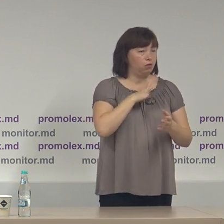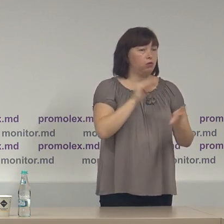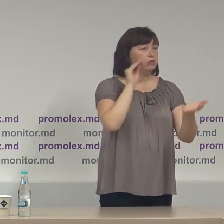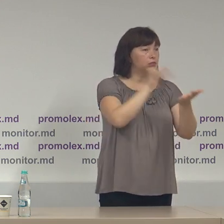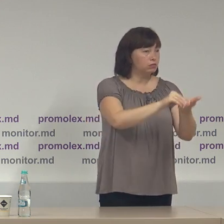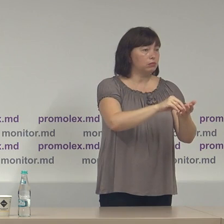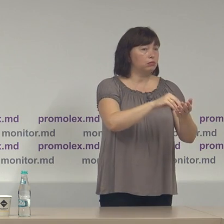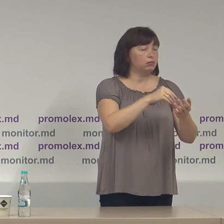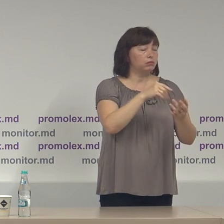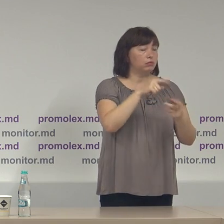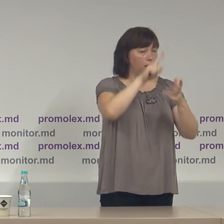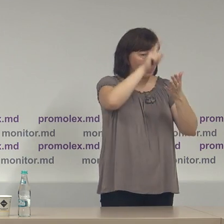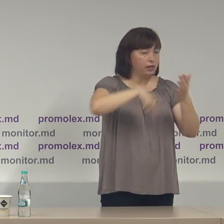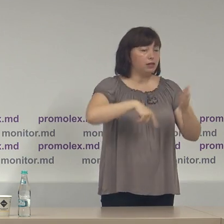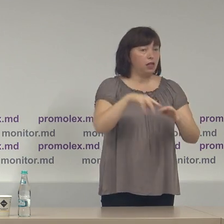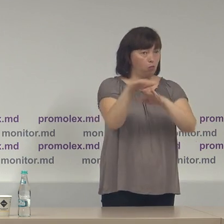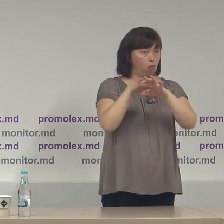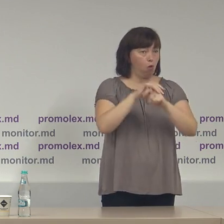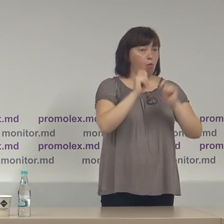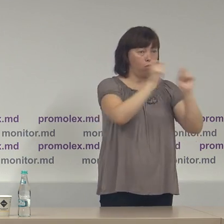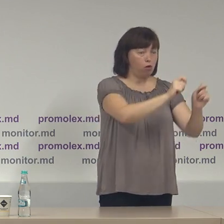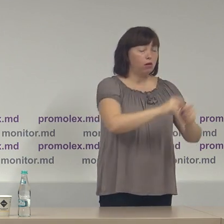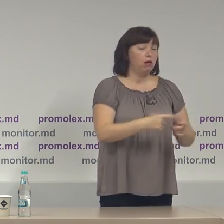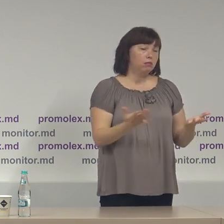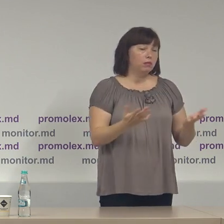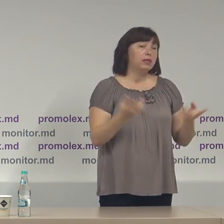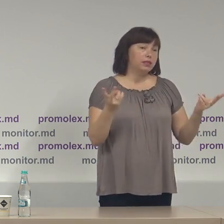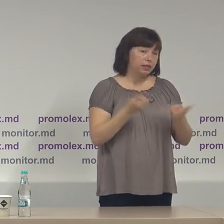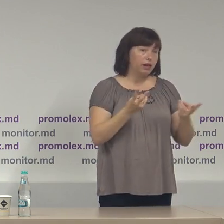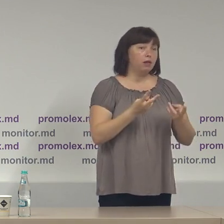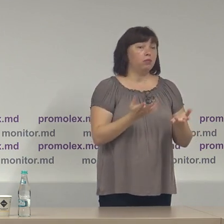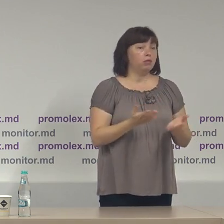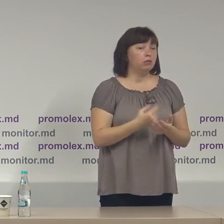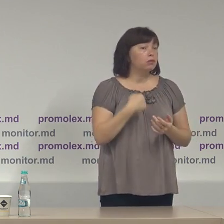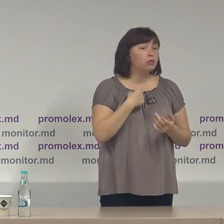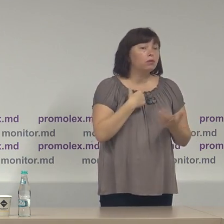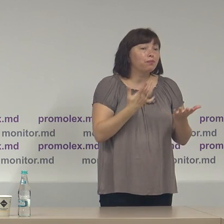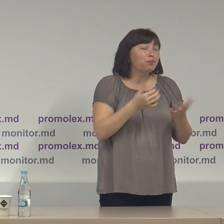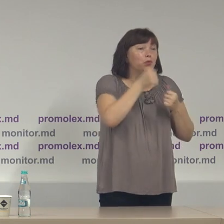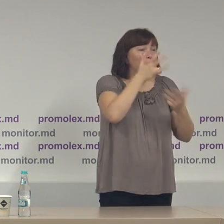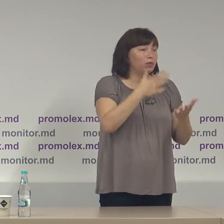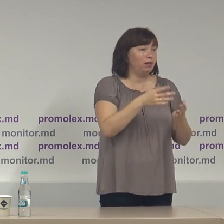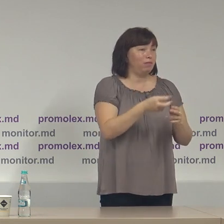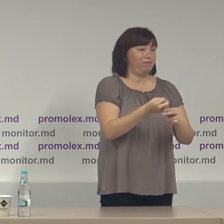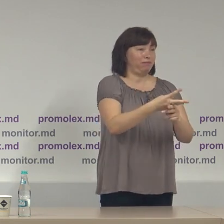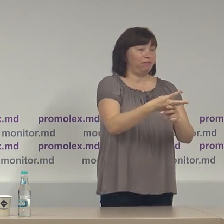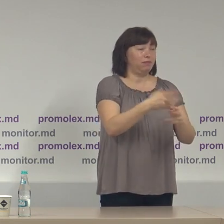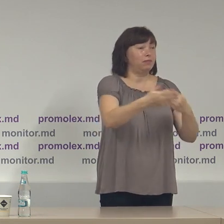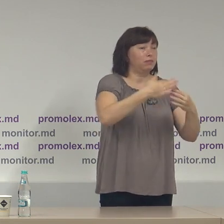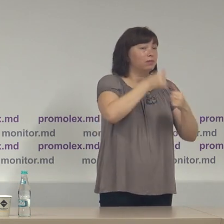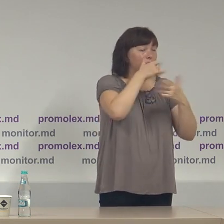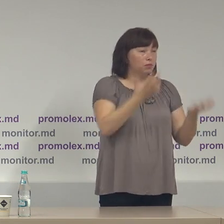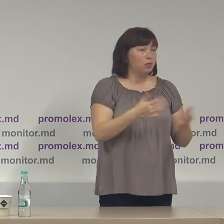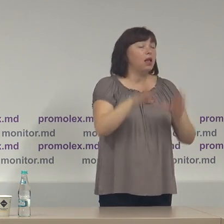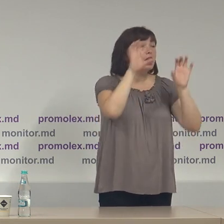îi sunt încredințate prin votul popular atunci nu avem de ales dar fiecare chestiune